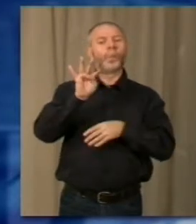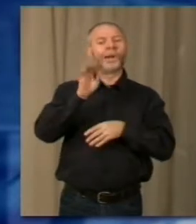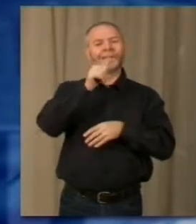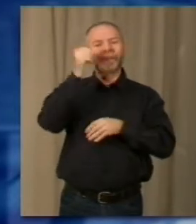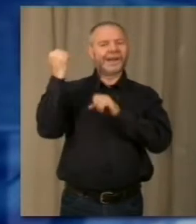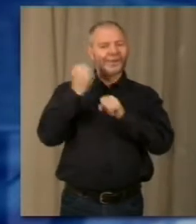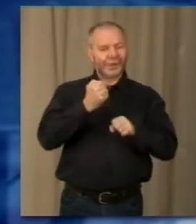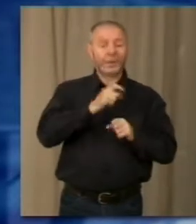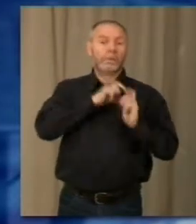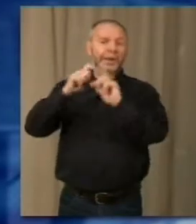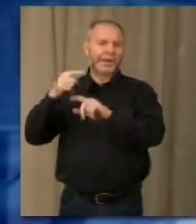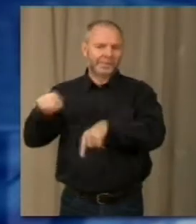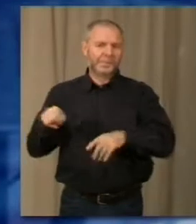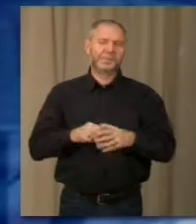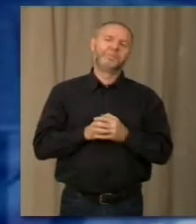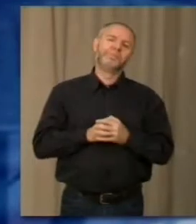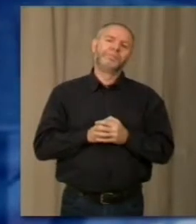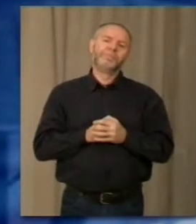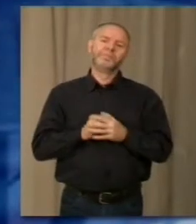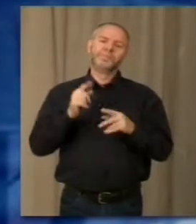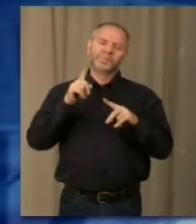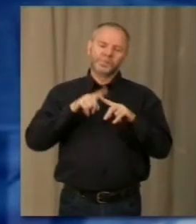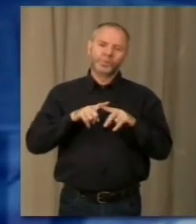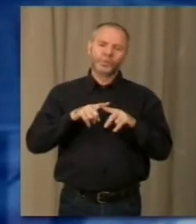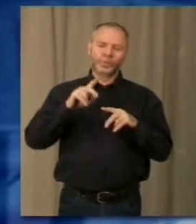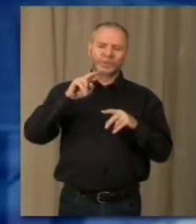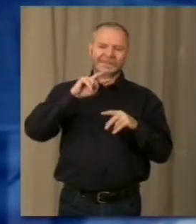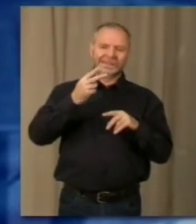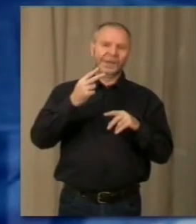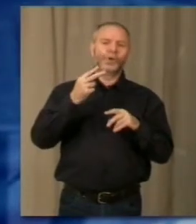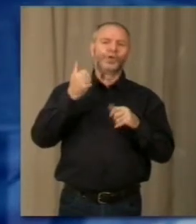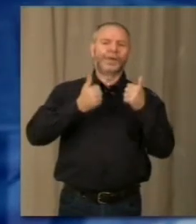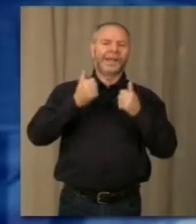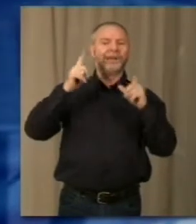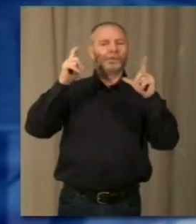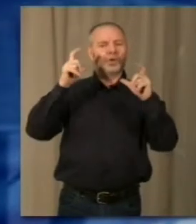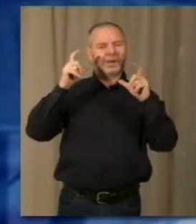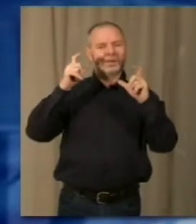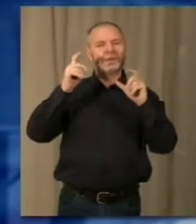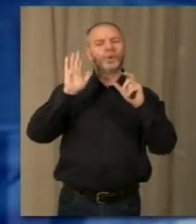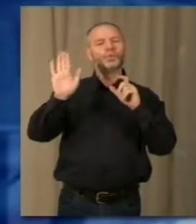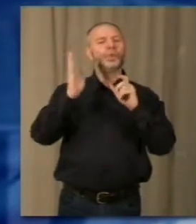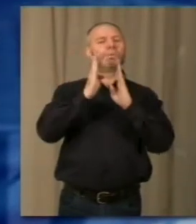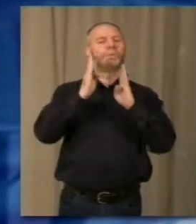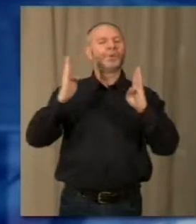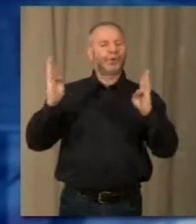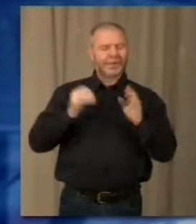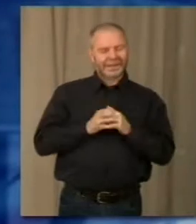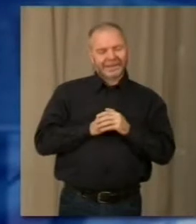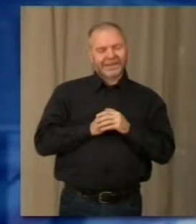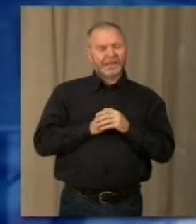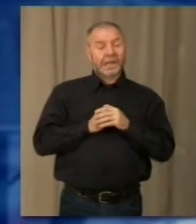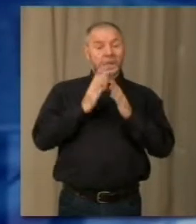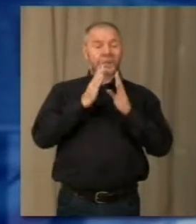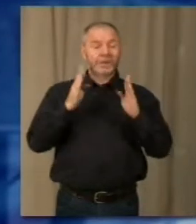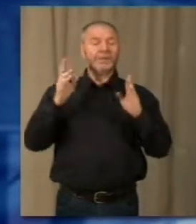attività. Infine sono stati consegnati i premi del secondo concorso fotografico promosso dalla biblioteca civica Andrea Zappelloni che quest'anno ha